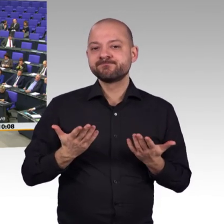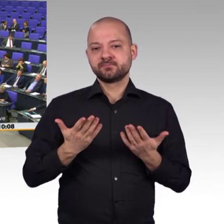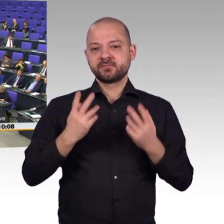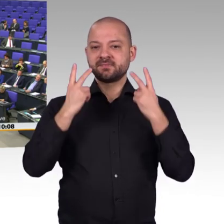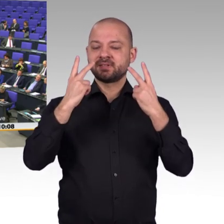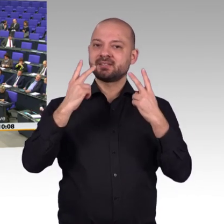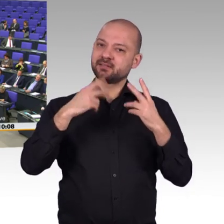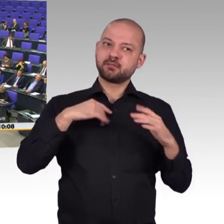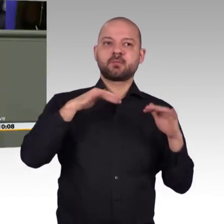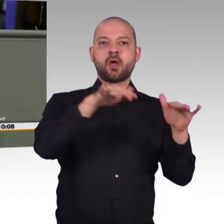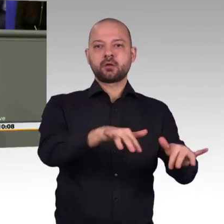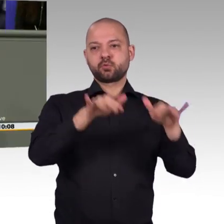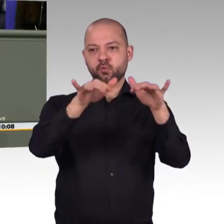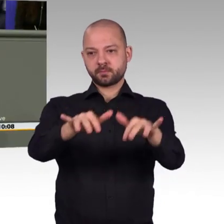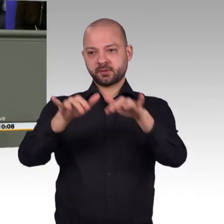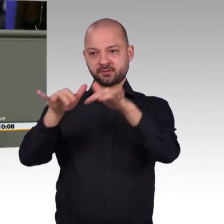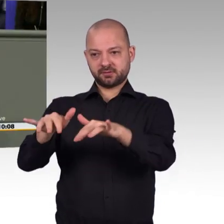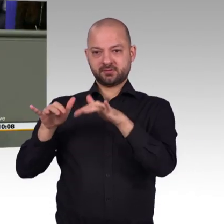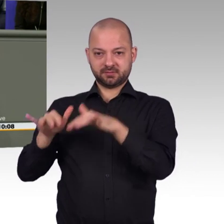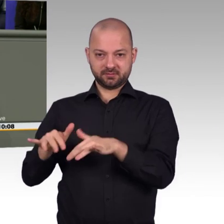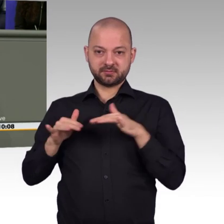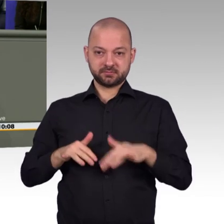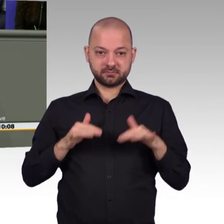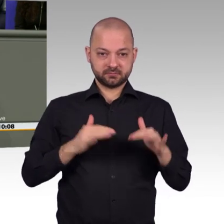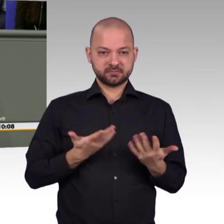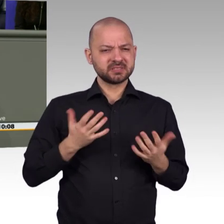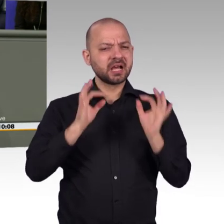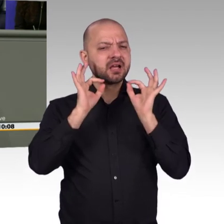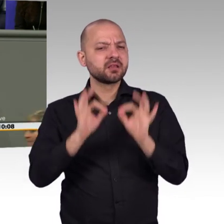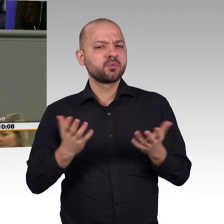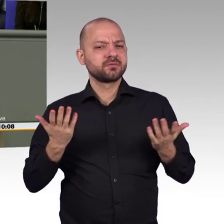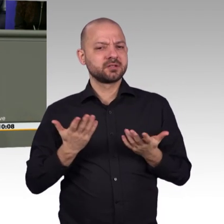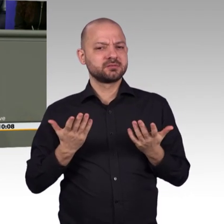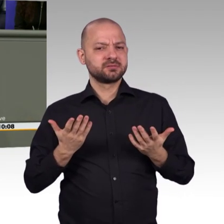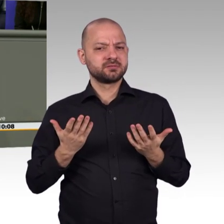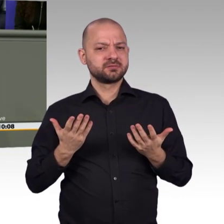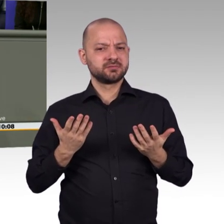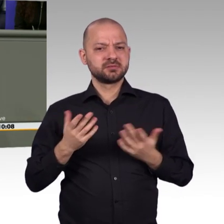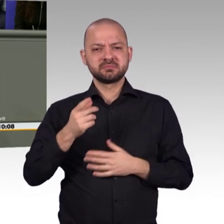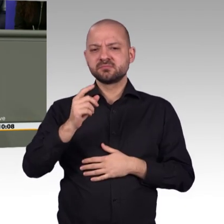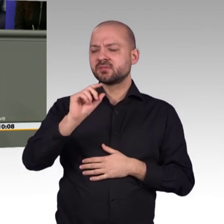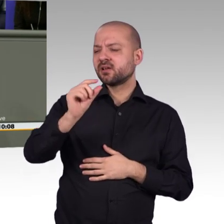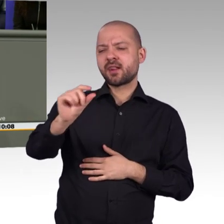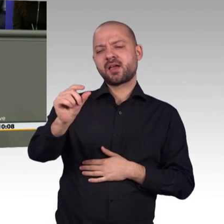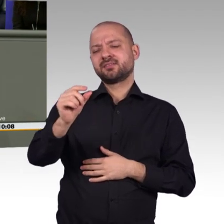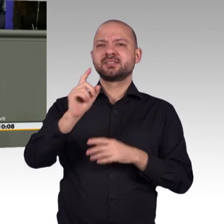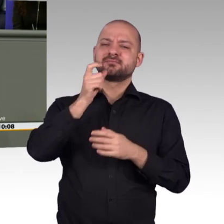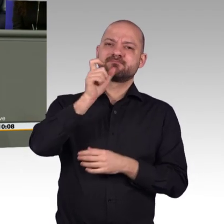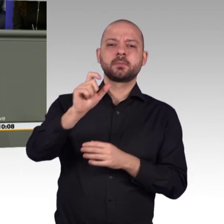Heimatkreis. Und deshalb weiß ich, dass die Zukunft der Landwirtschaft von einem guten Netz in der Fläche abhängt. Stichwort autonom